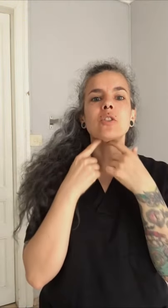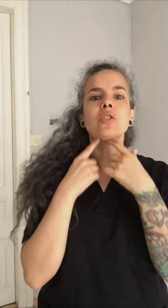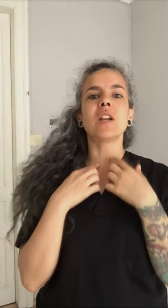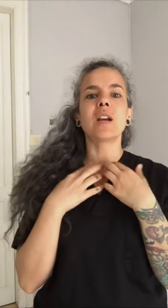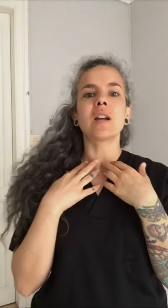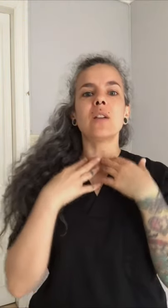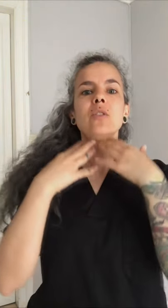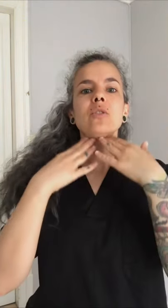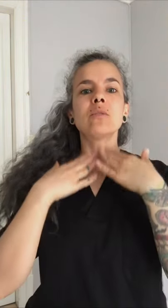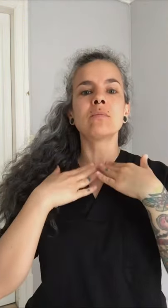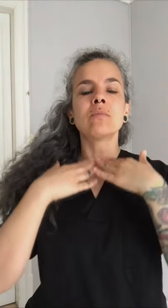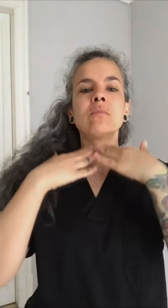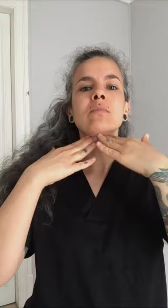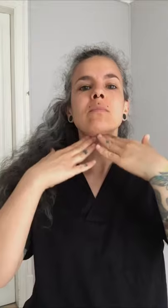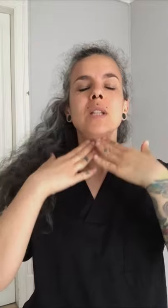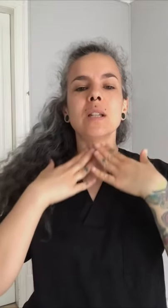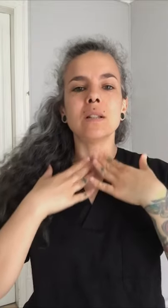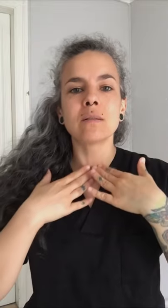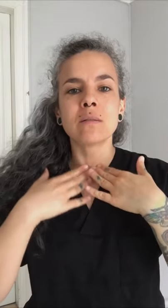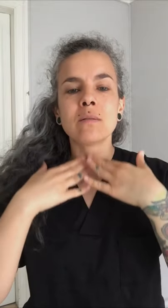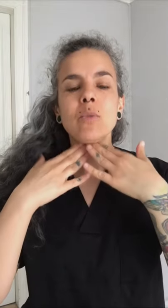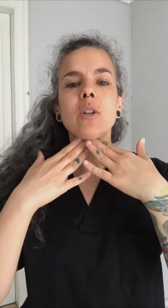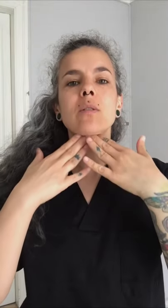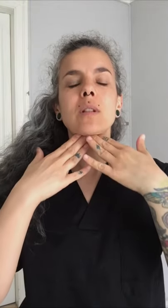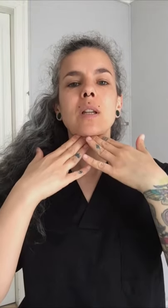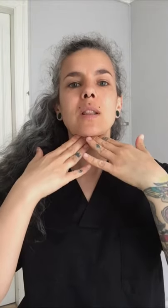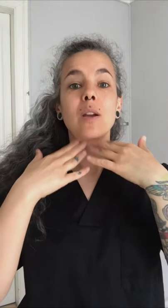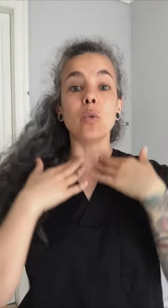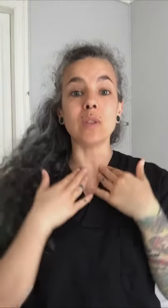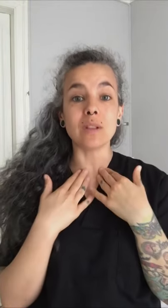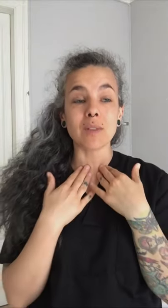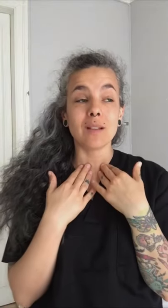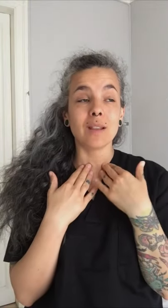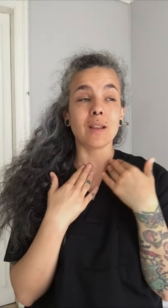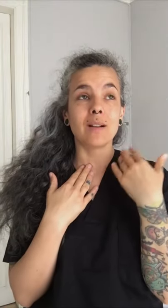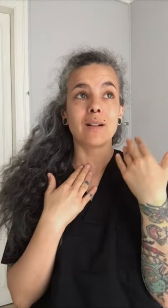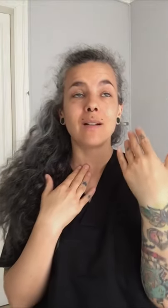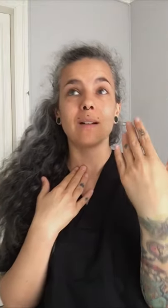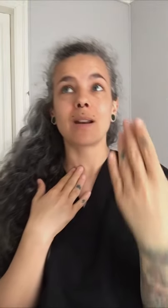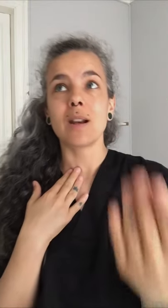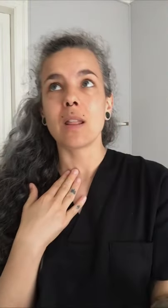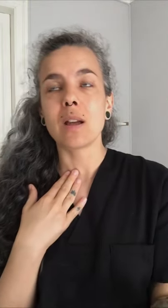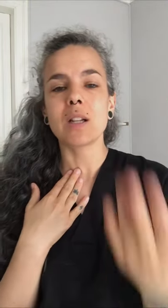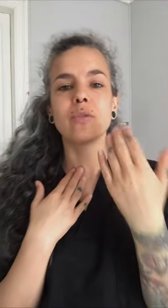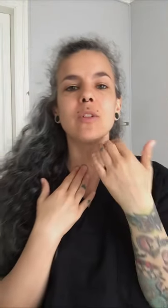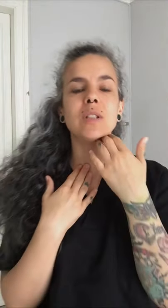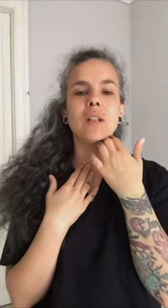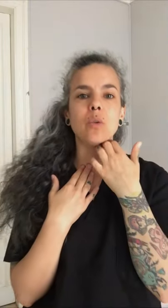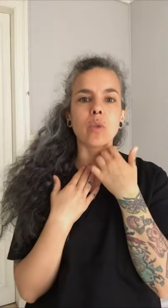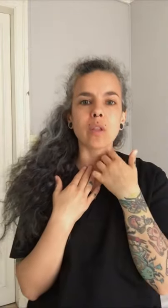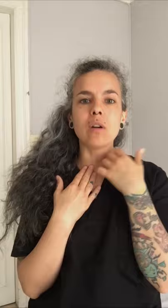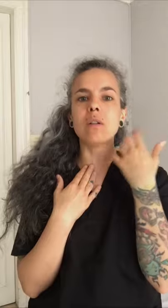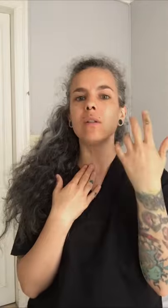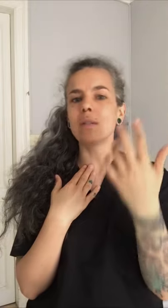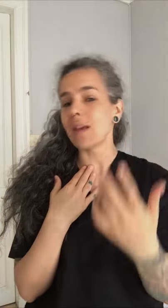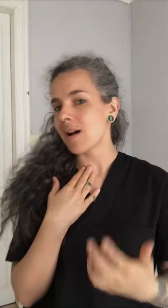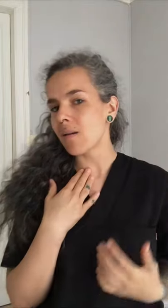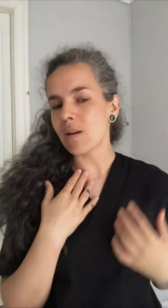son los encargados de, bueno, de realizar las funciones de deglución, de habla,